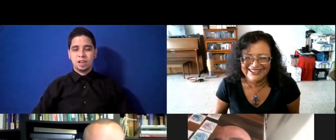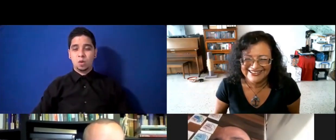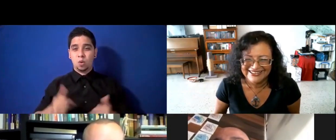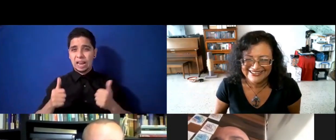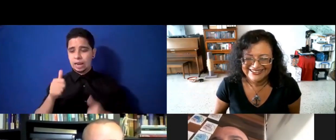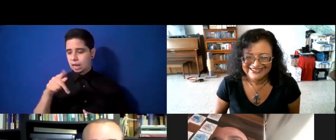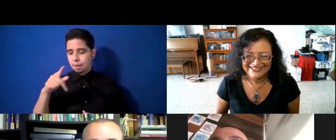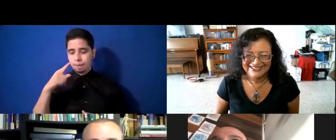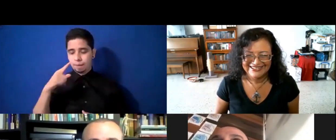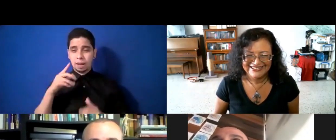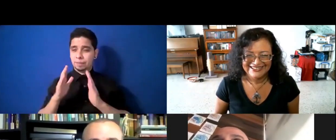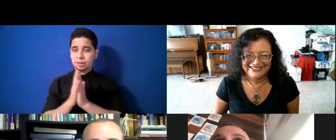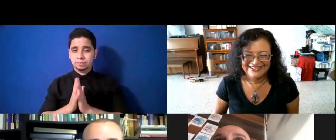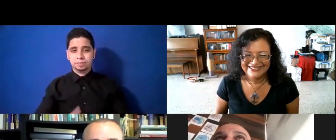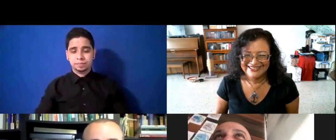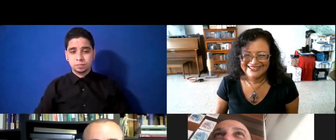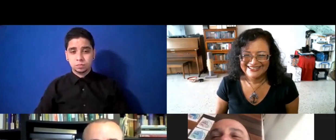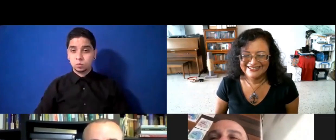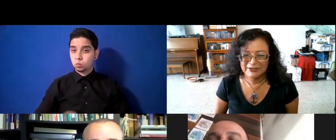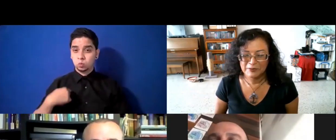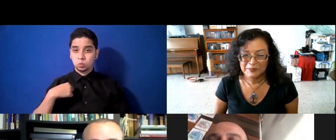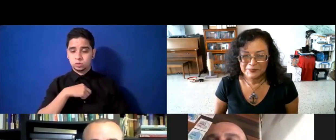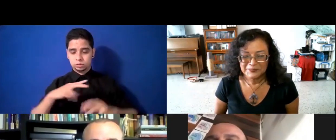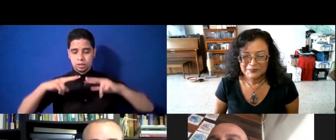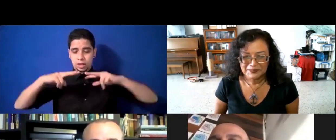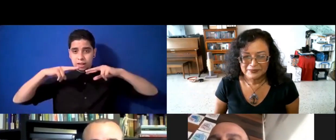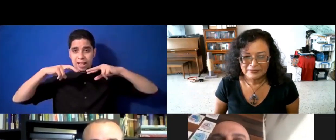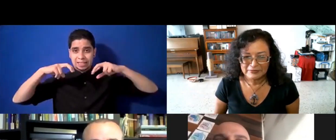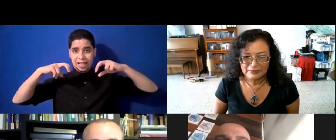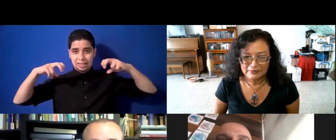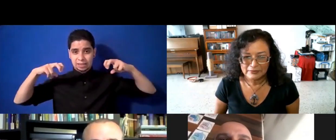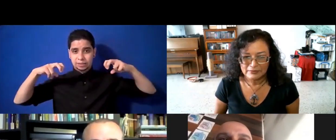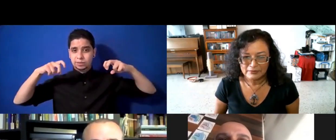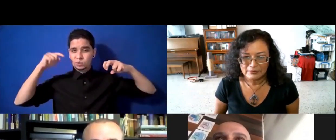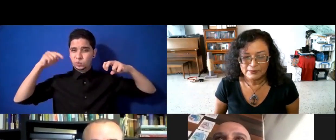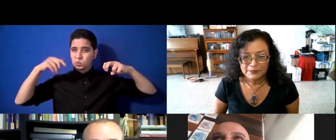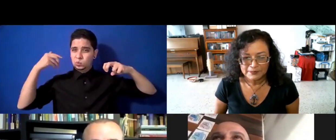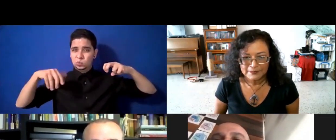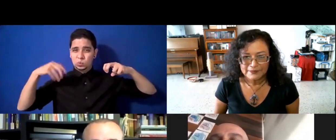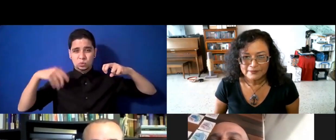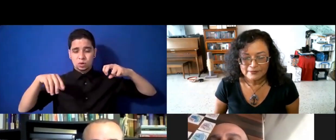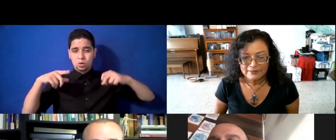La lasaña, pues es una, te diría que es uno de nuestros principales